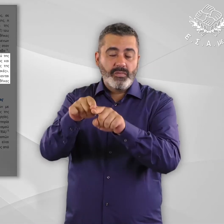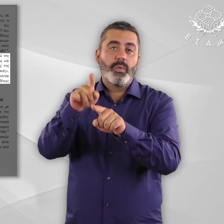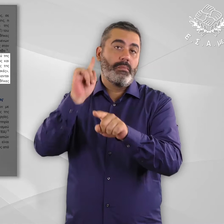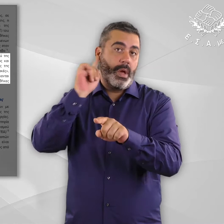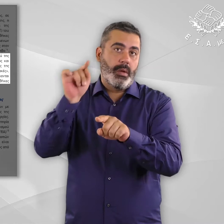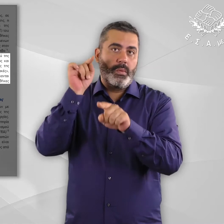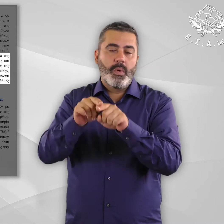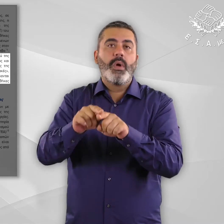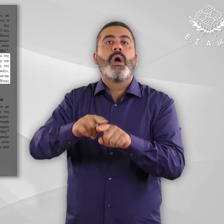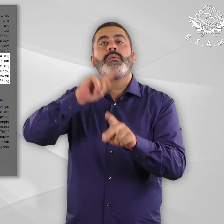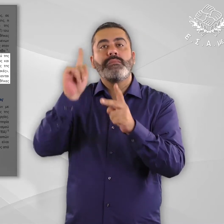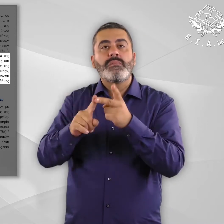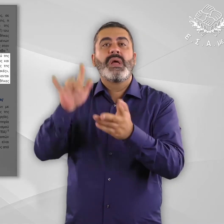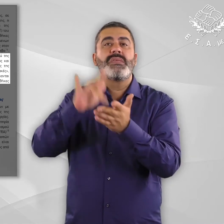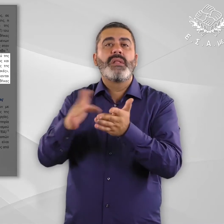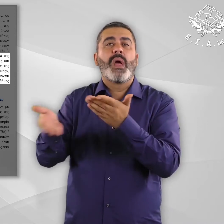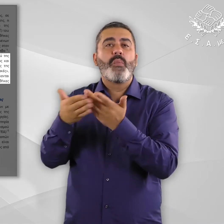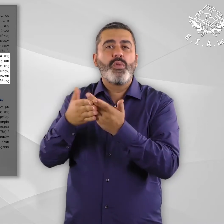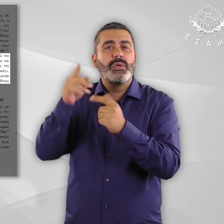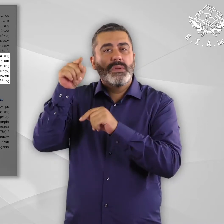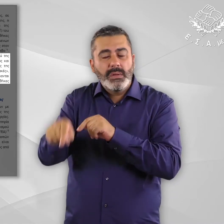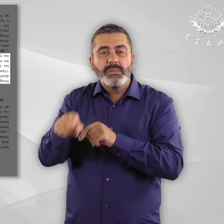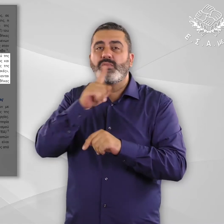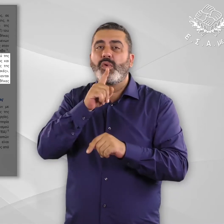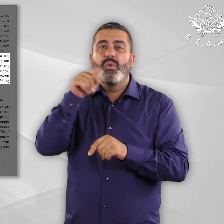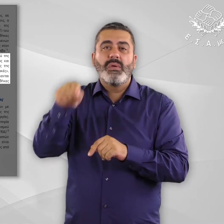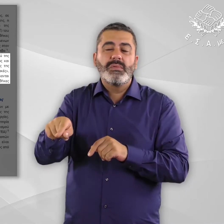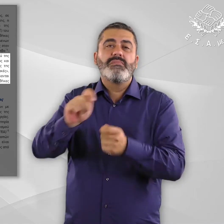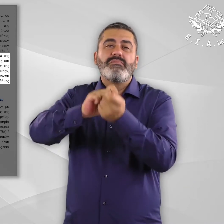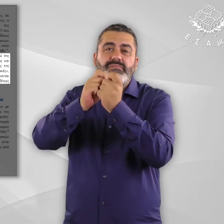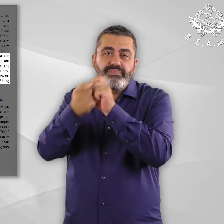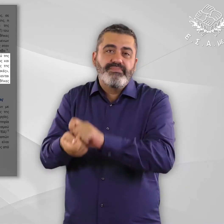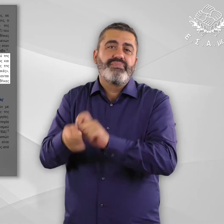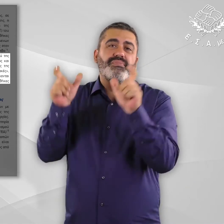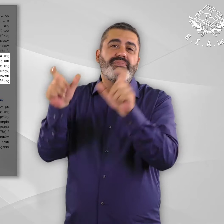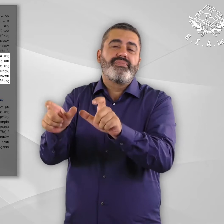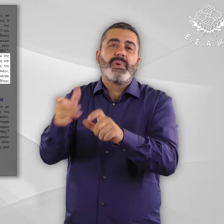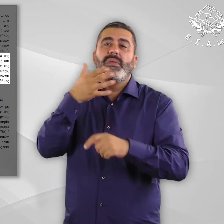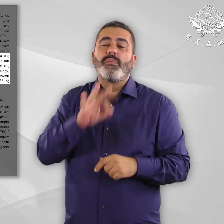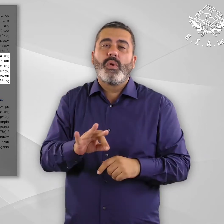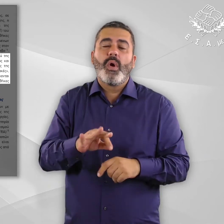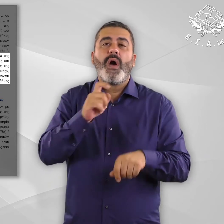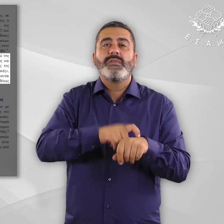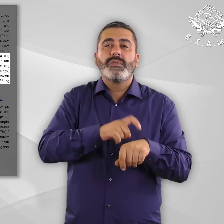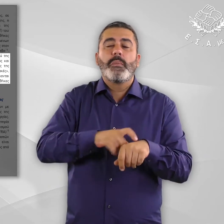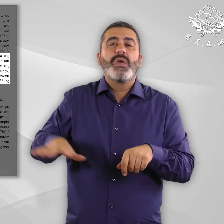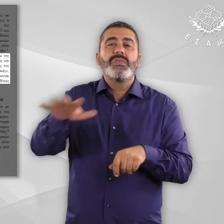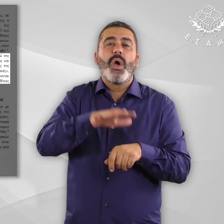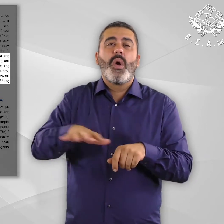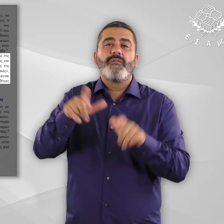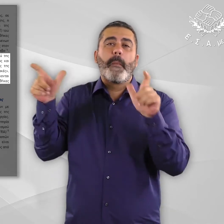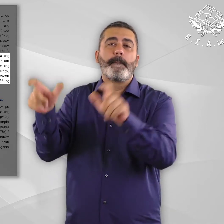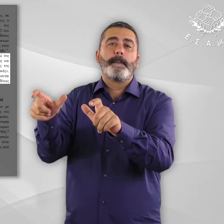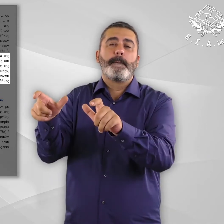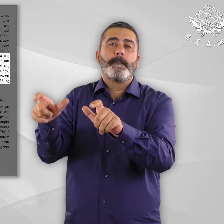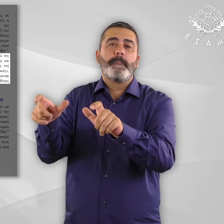πραγματικότητα και τα κέντρα υποδοχής και ταυτοποίησης έχουν μετατραπεί, λόγω της εφαρμογής της πολιτικής γεωγραφικού περιορισμού σε